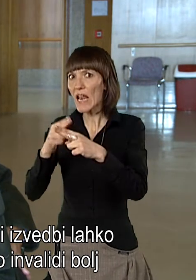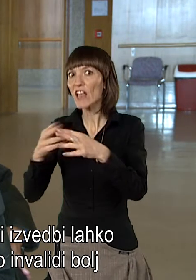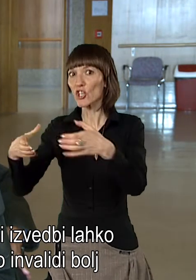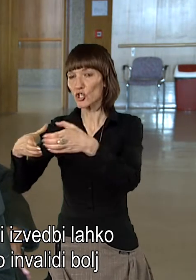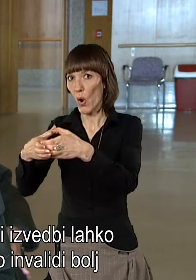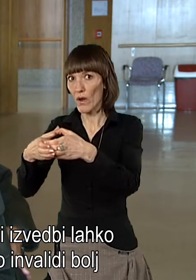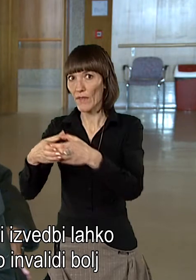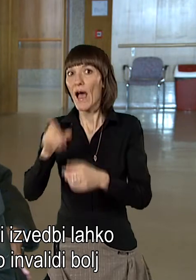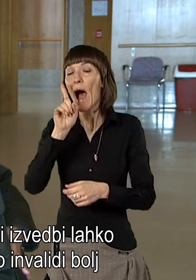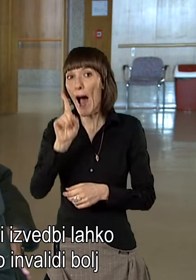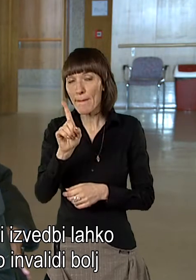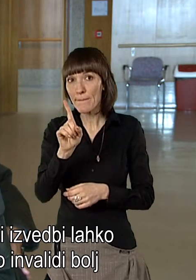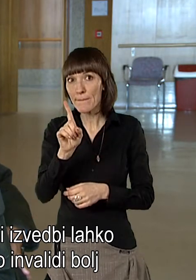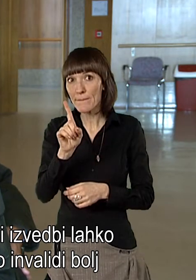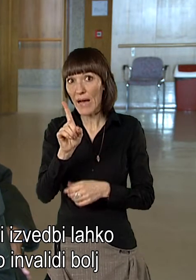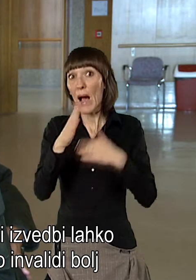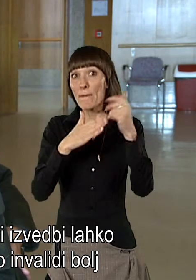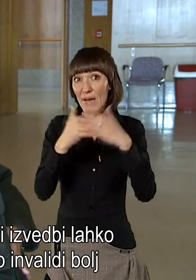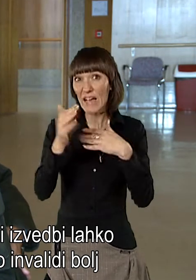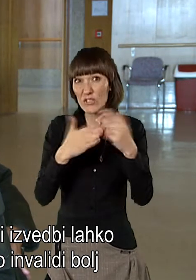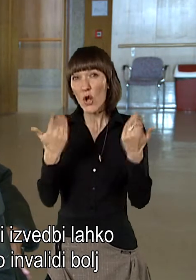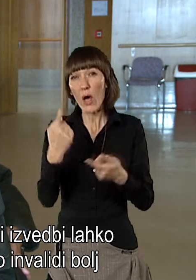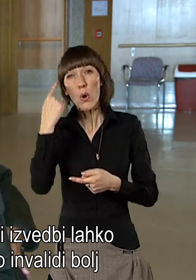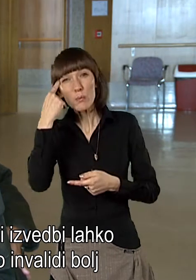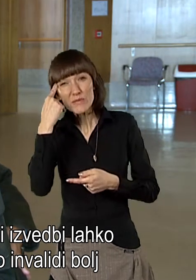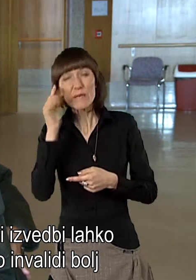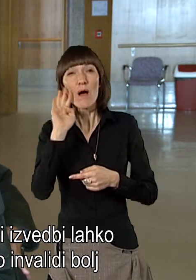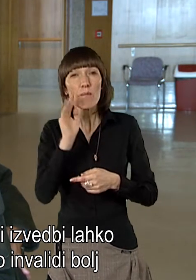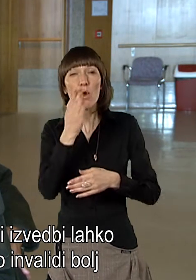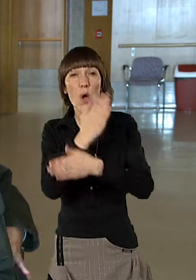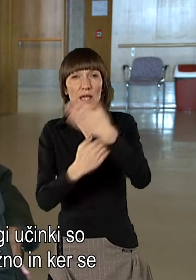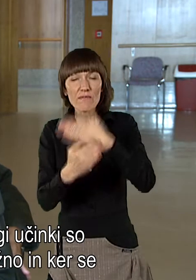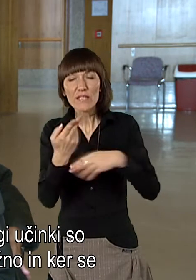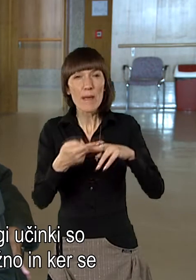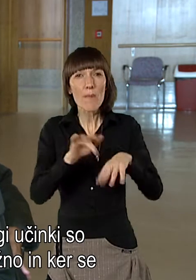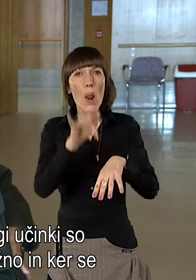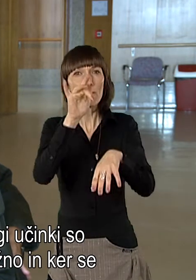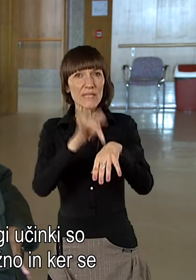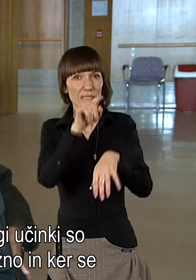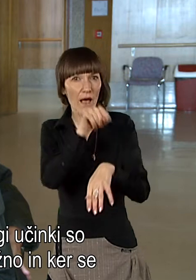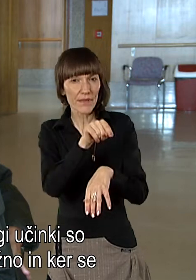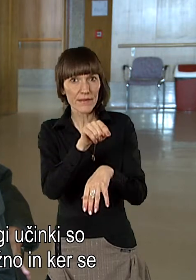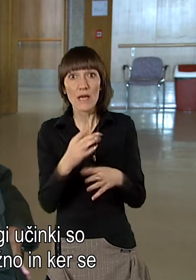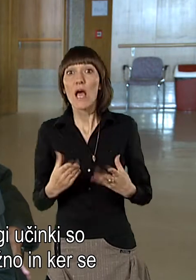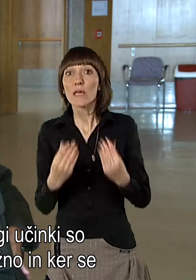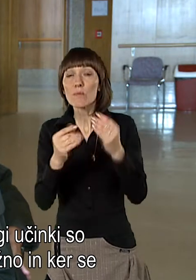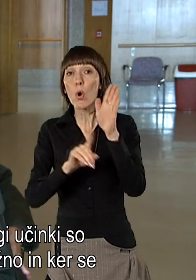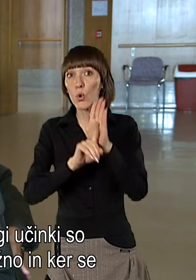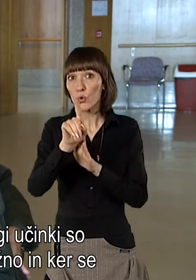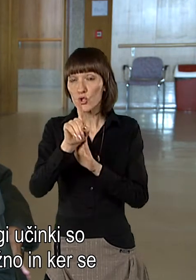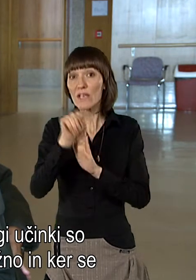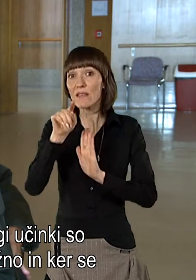praktični izvedlji pa lahko domnevamo, da bodo invalidi bolj prizadeti, kajti mnogi